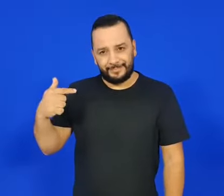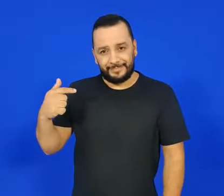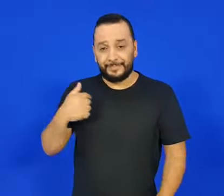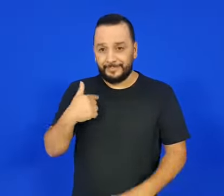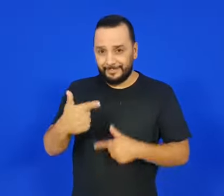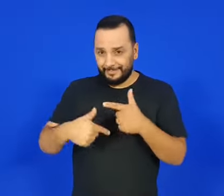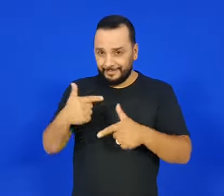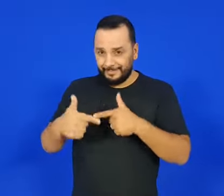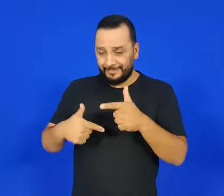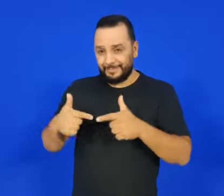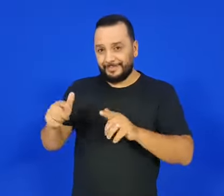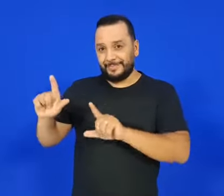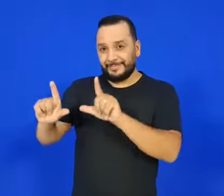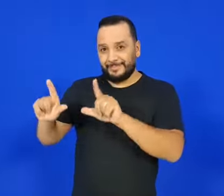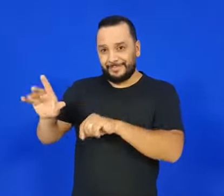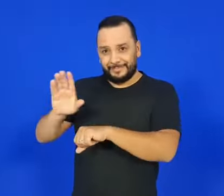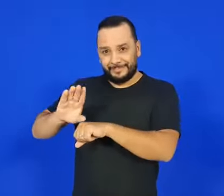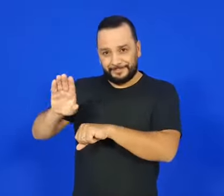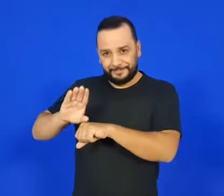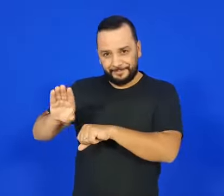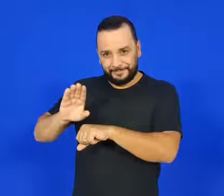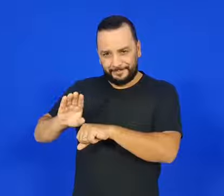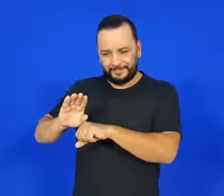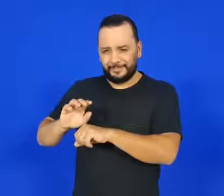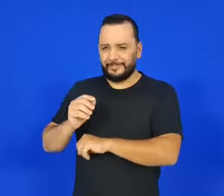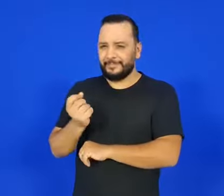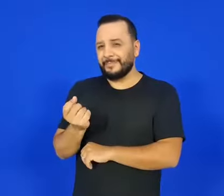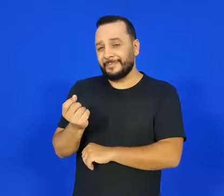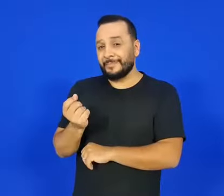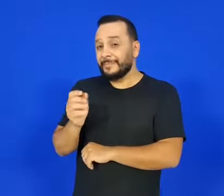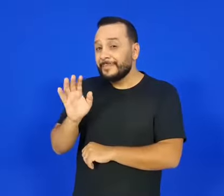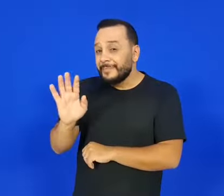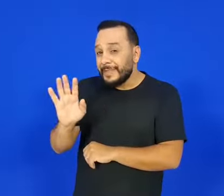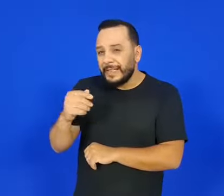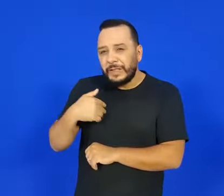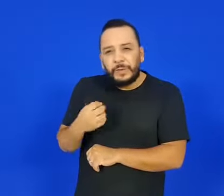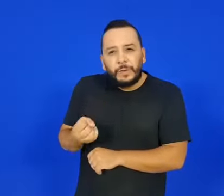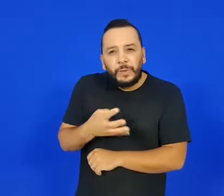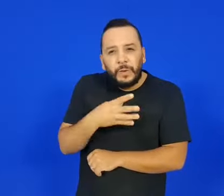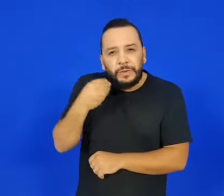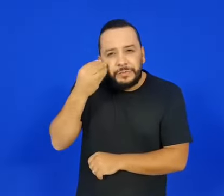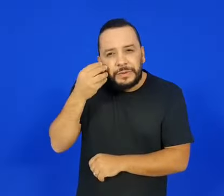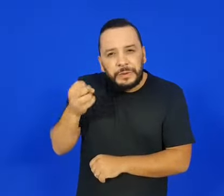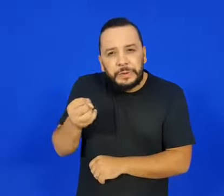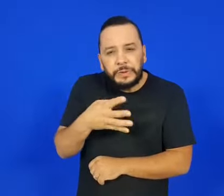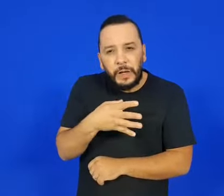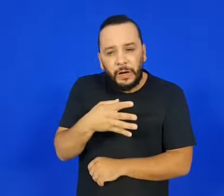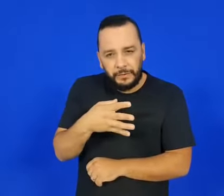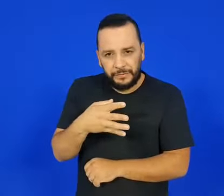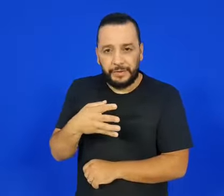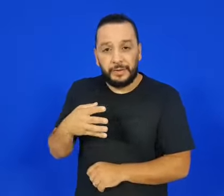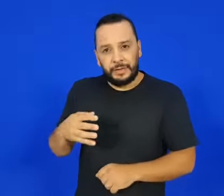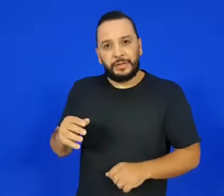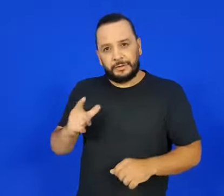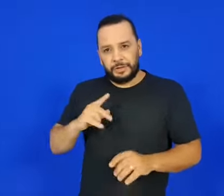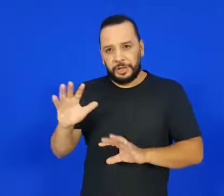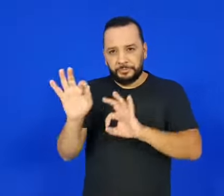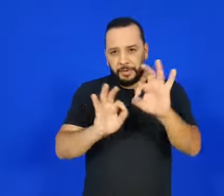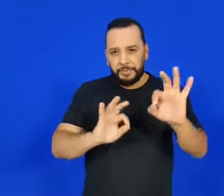2007, eu fui convidado para trabalhar no Telecurso 2000 e eu era novo como intérprete